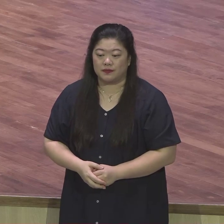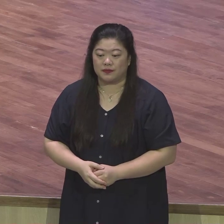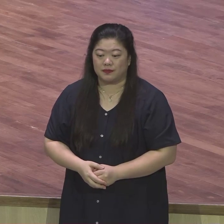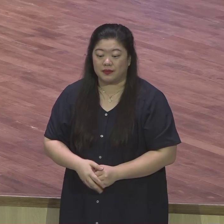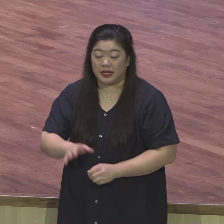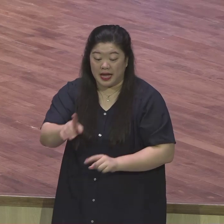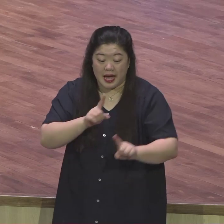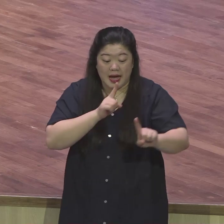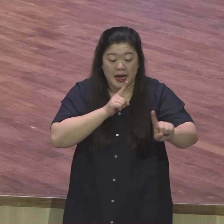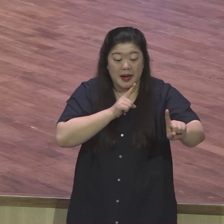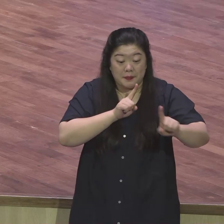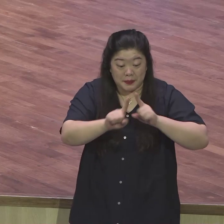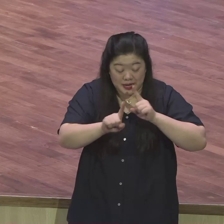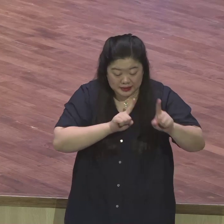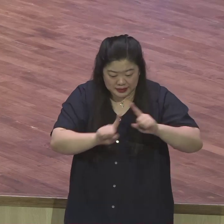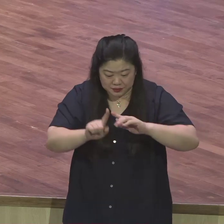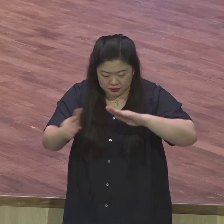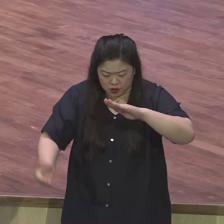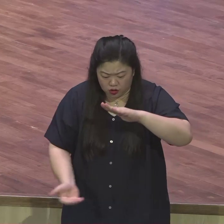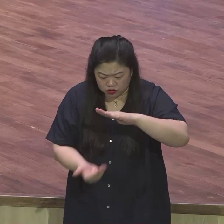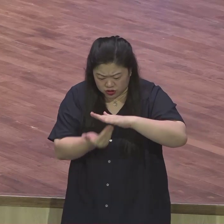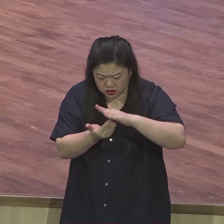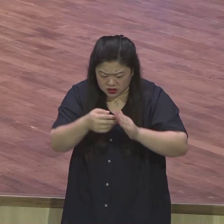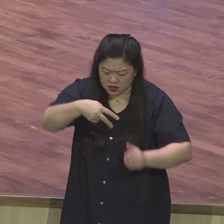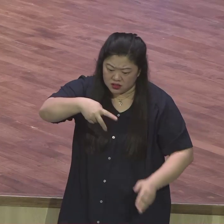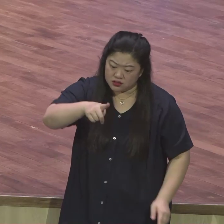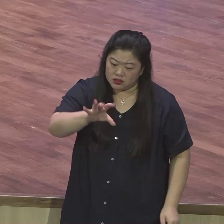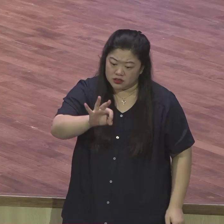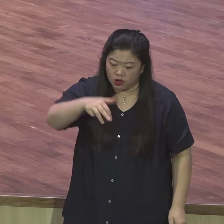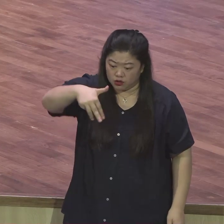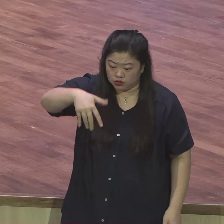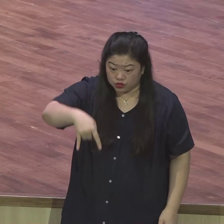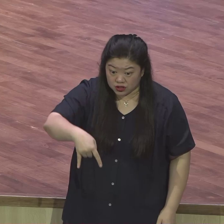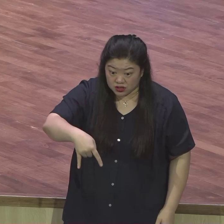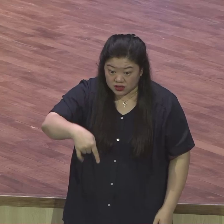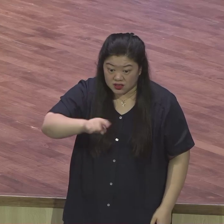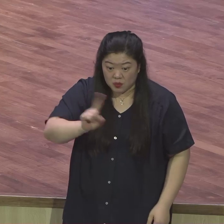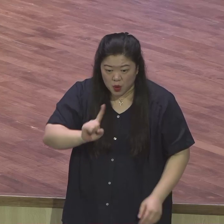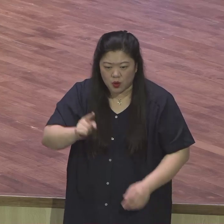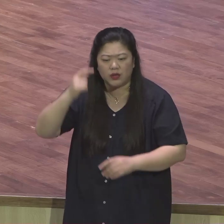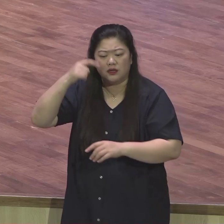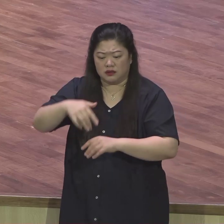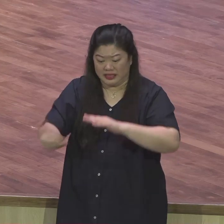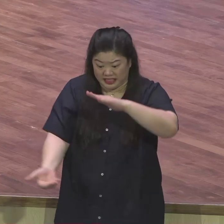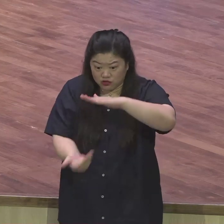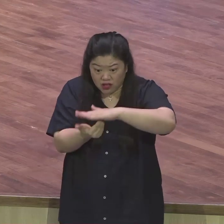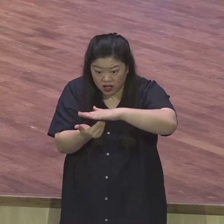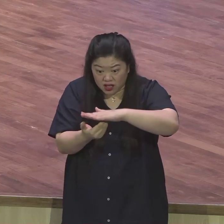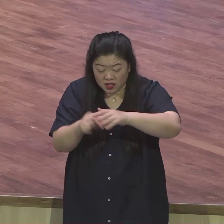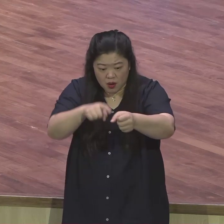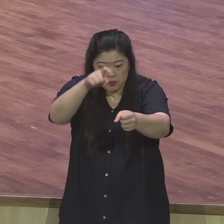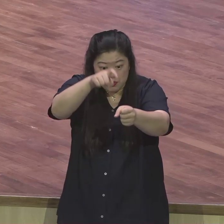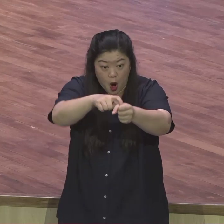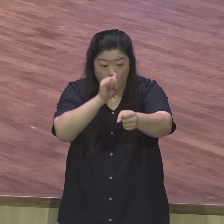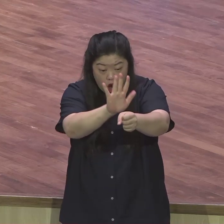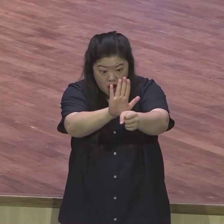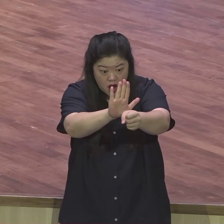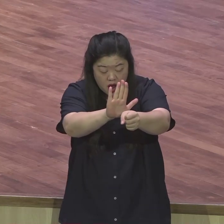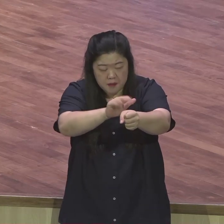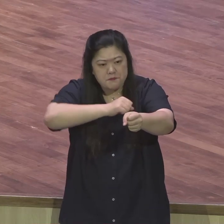이루어진다 그 말이에요. 특별히 오늘 말씀해 보면 요셉이 반복적으로 자신에 대해서 먼저 보낼심을 받은 자라는 표현을